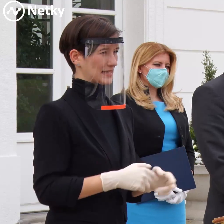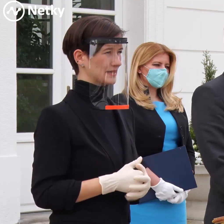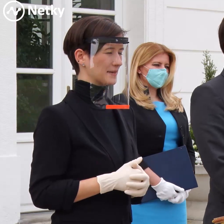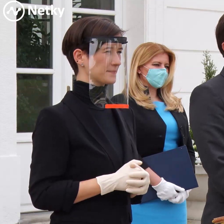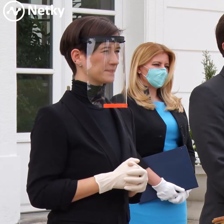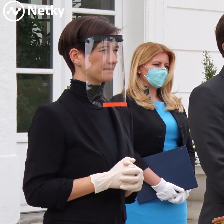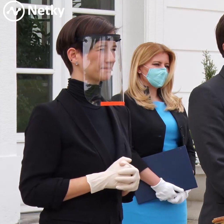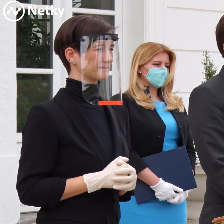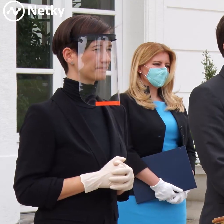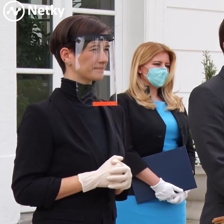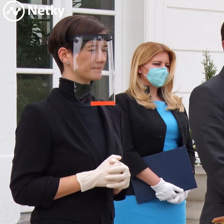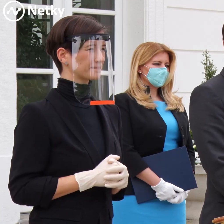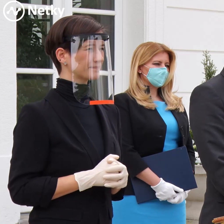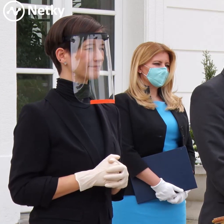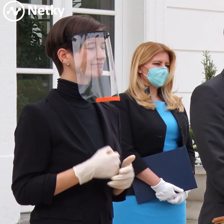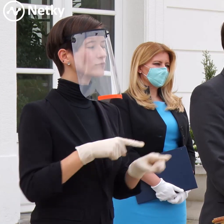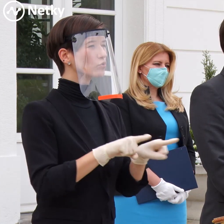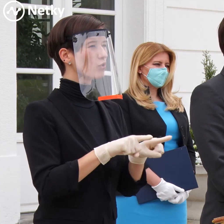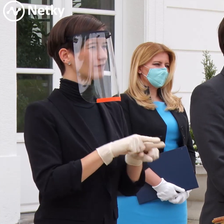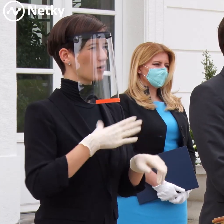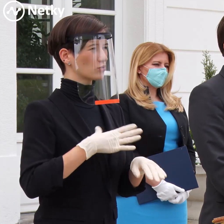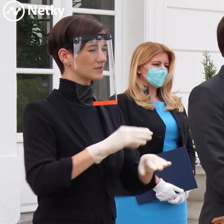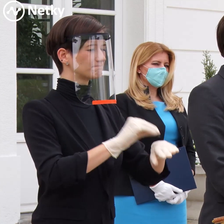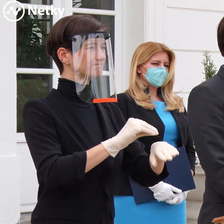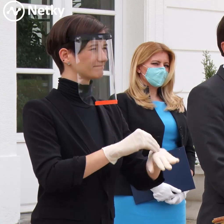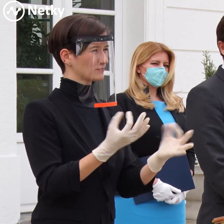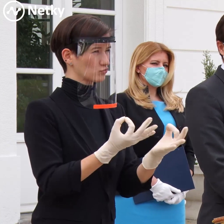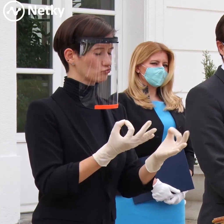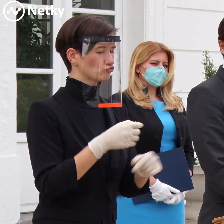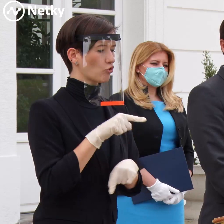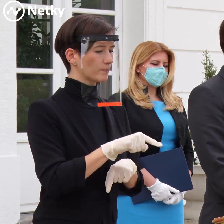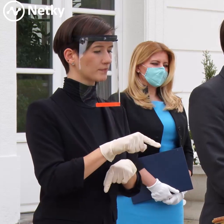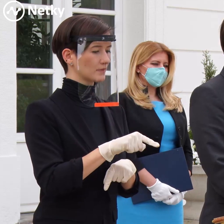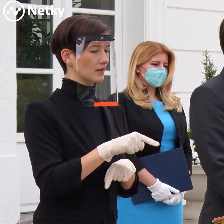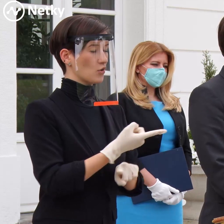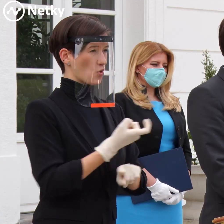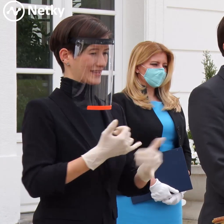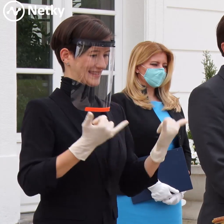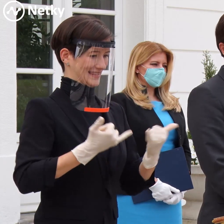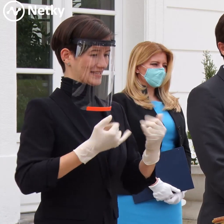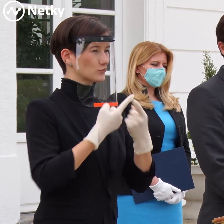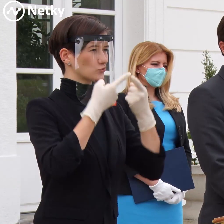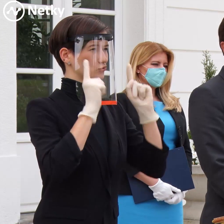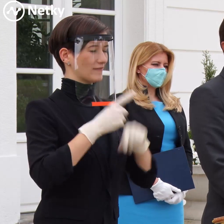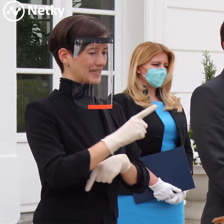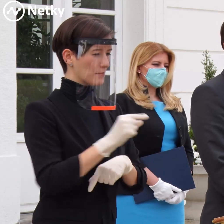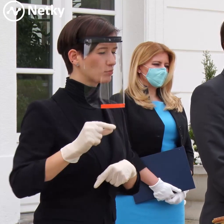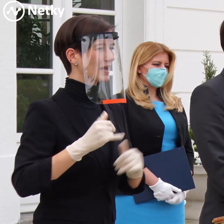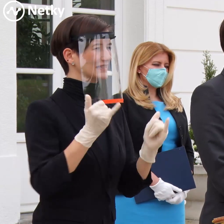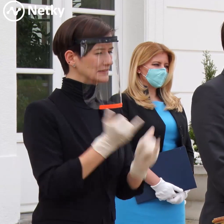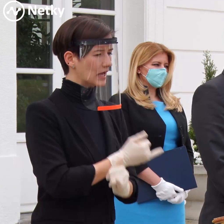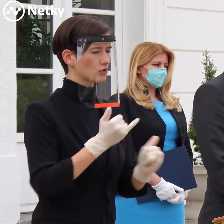povedať, že dnešným dňom Slovenská republika spúšťa masívne testovanie